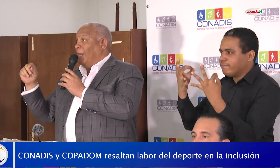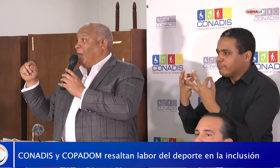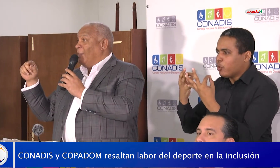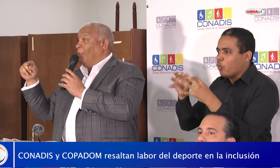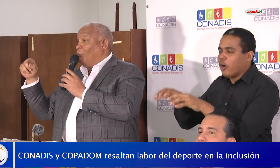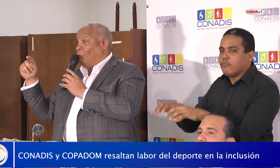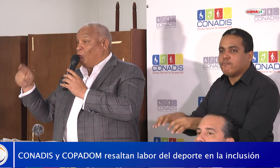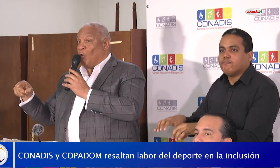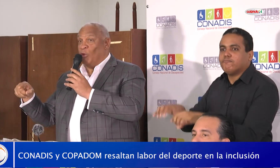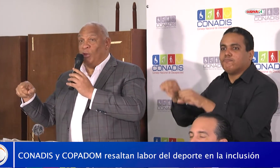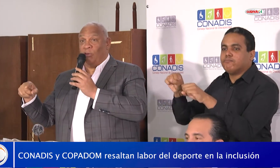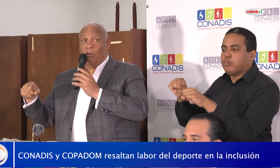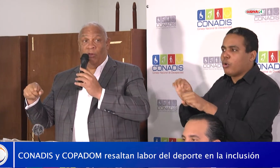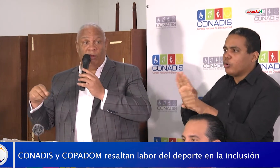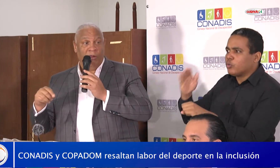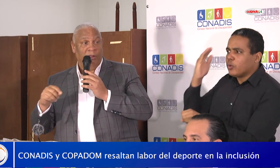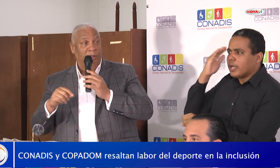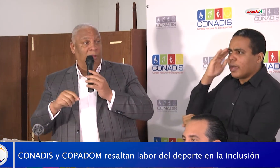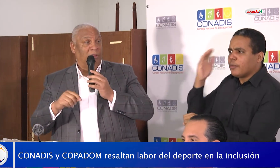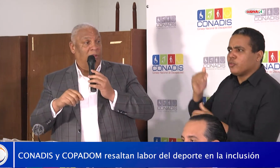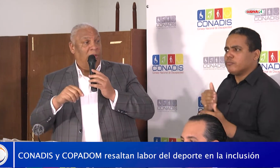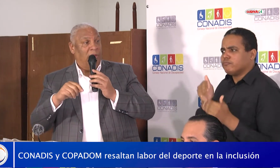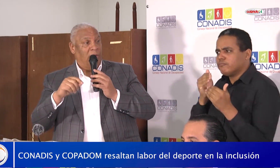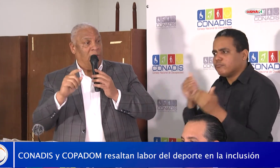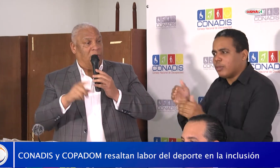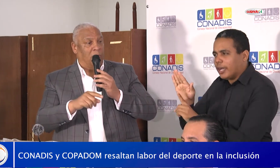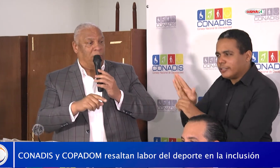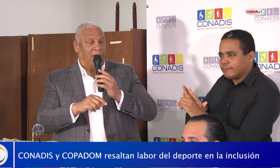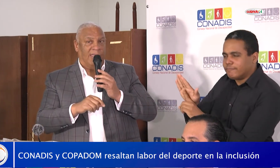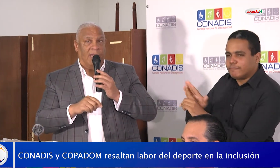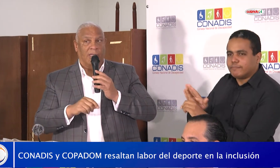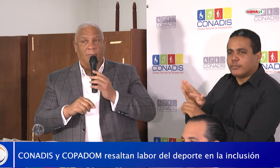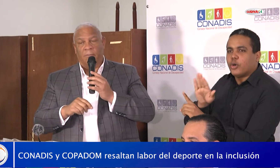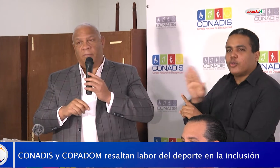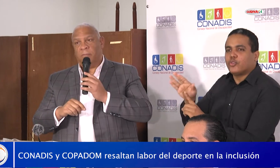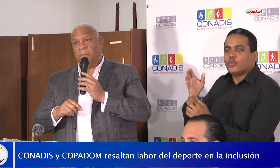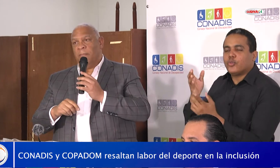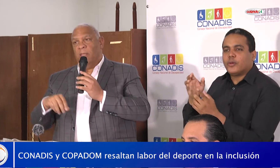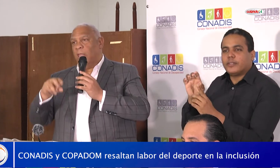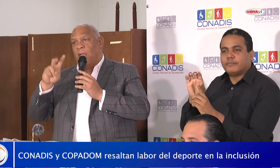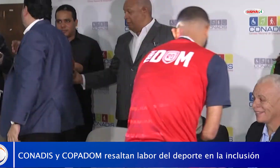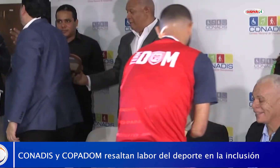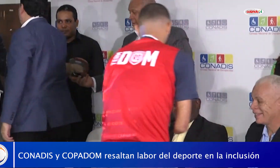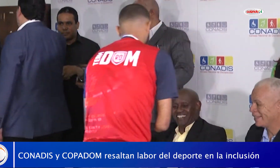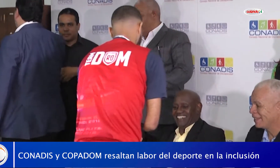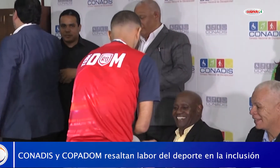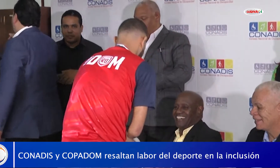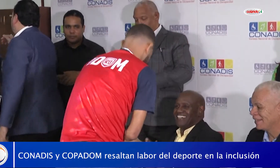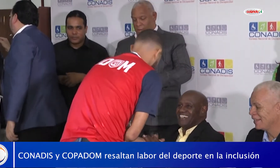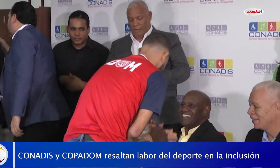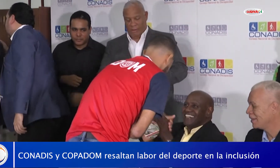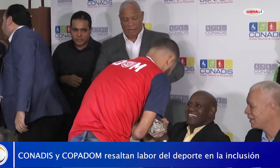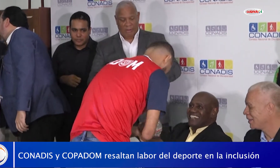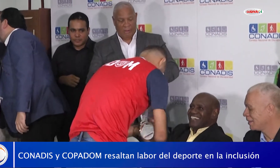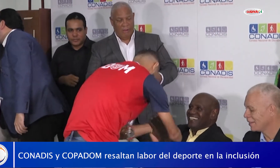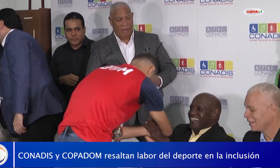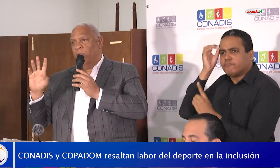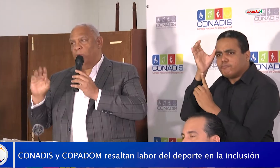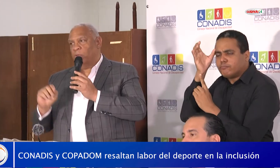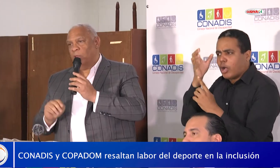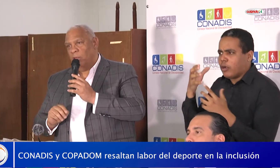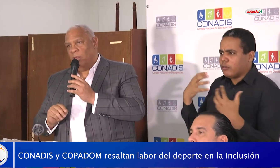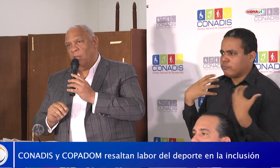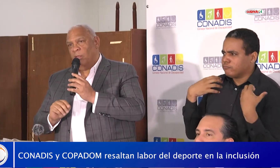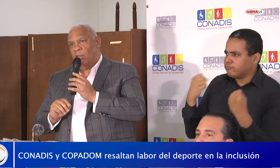acerca de su condición y de su potencial y que hay dos elementos esenciales que nosotros